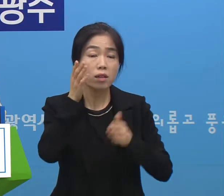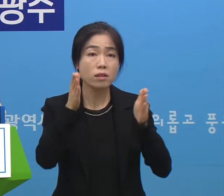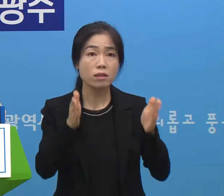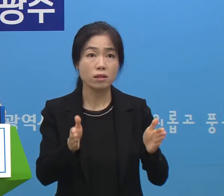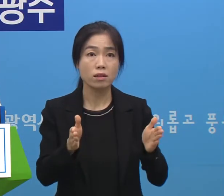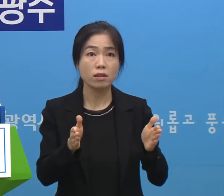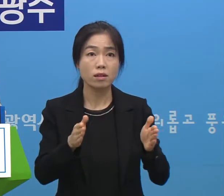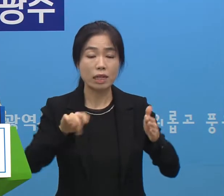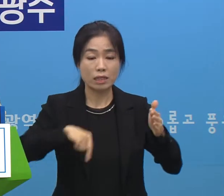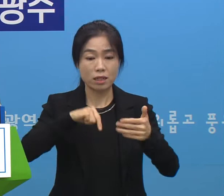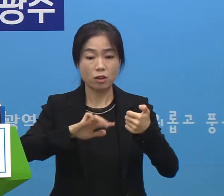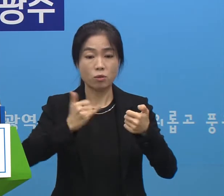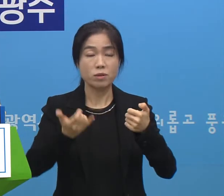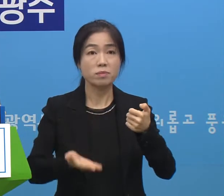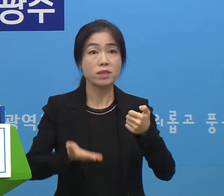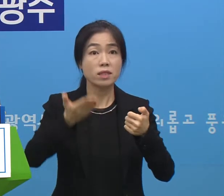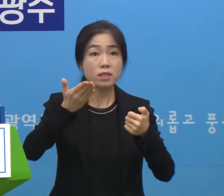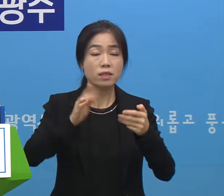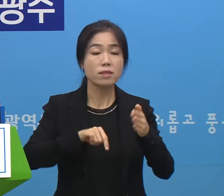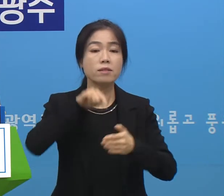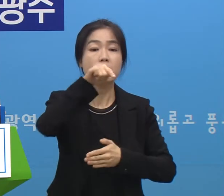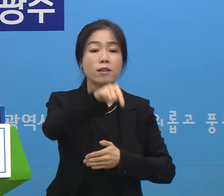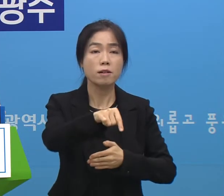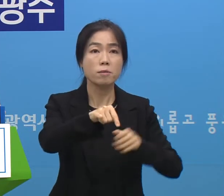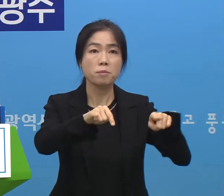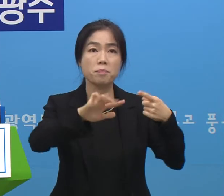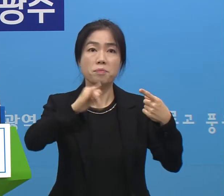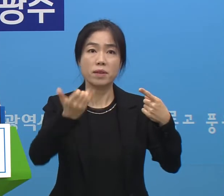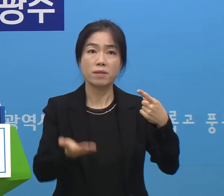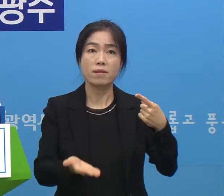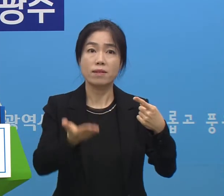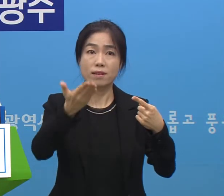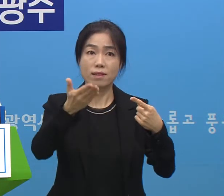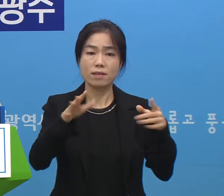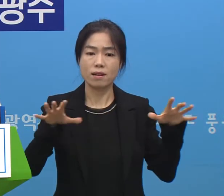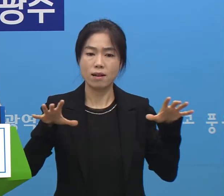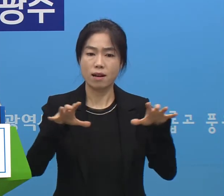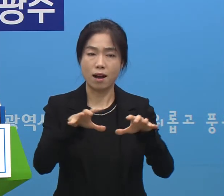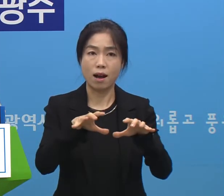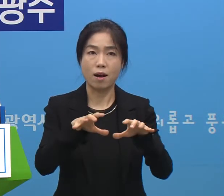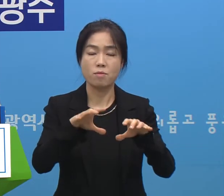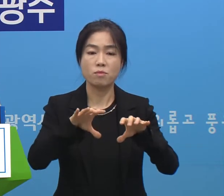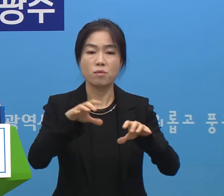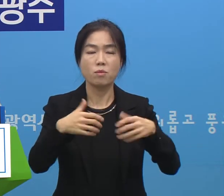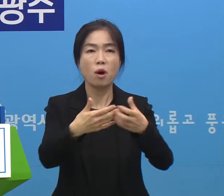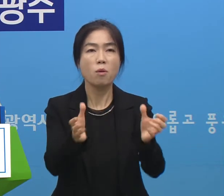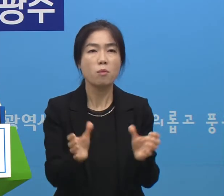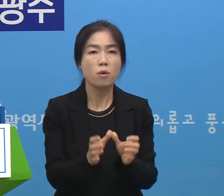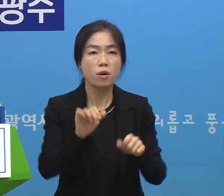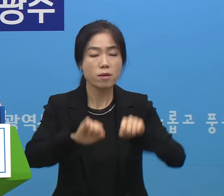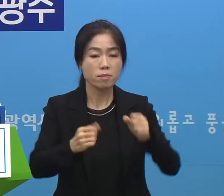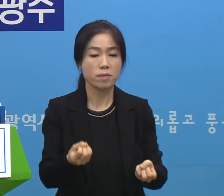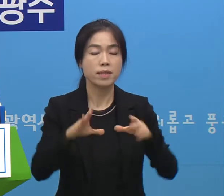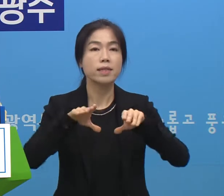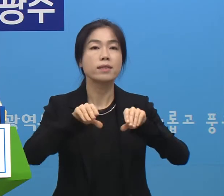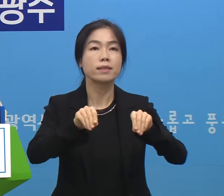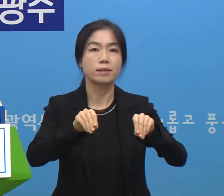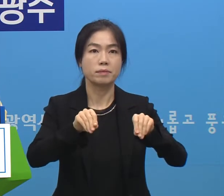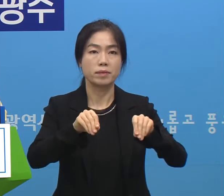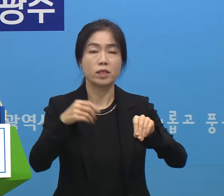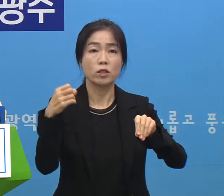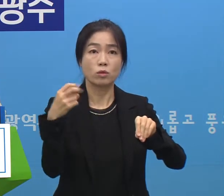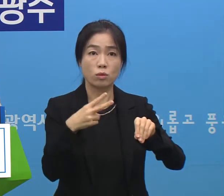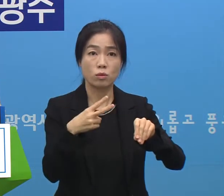동안 실내 50인 이상, 실외 100인 이상 집합, 모임, 행사 금지 조치를